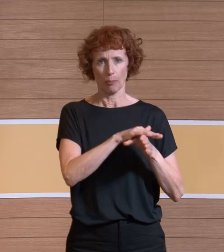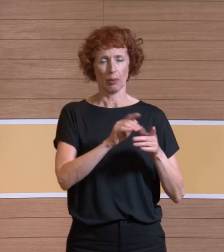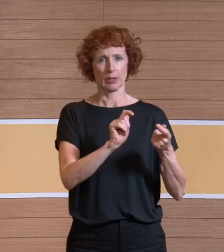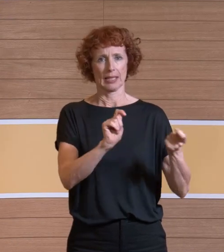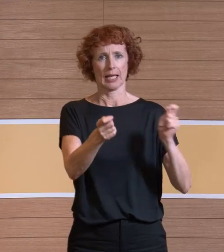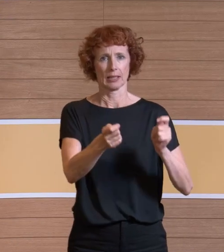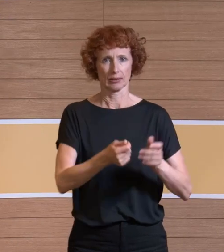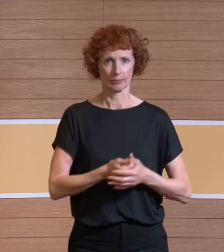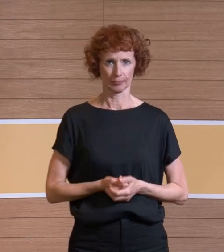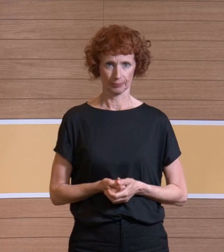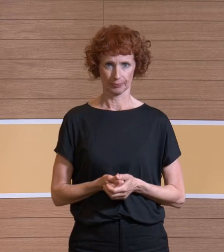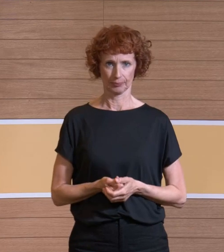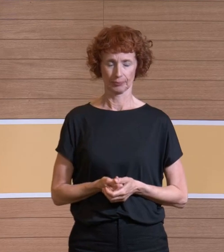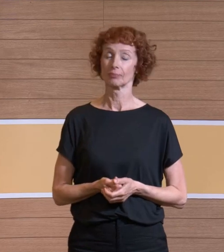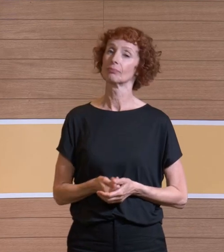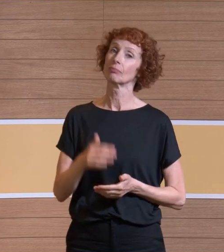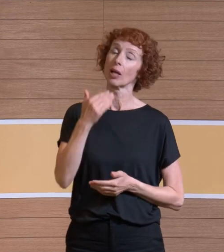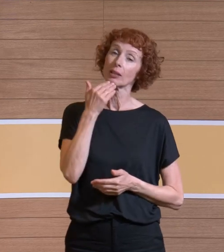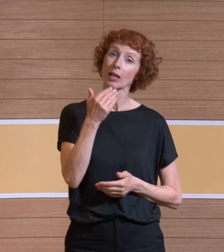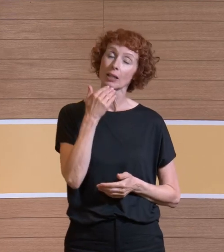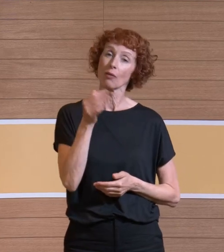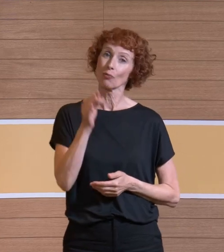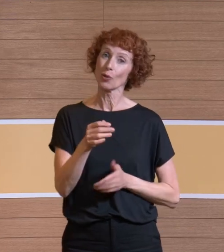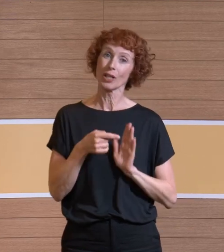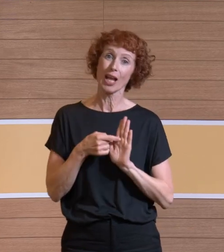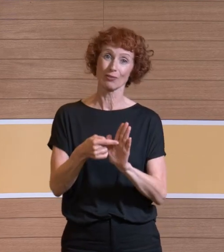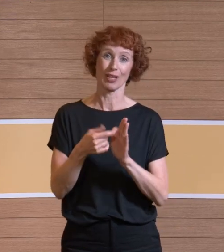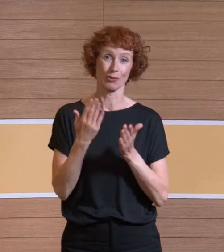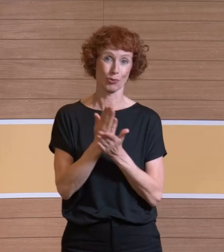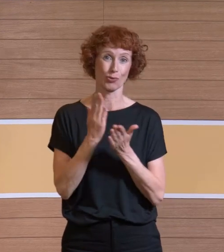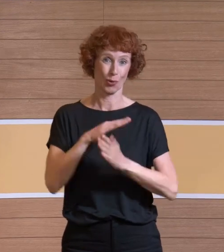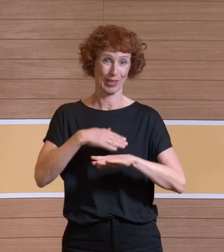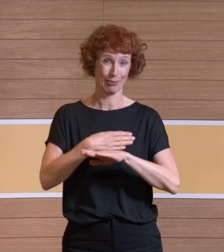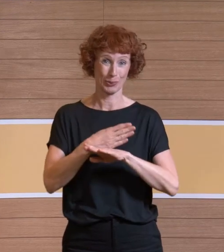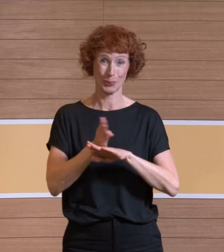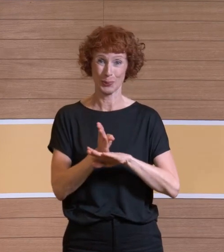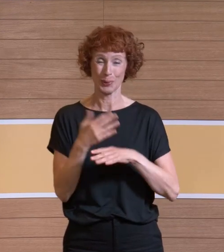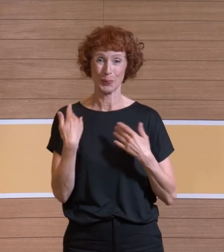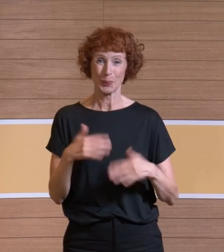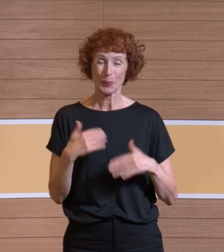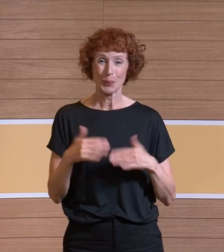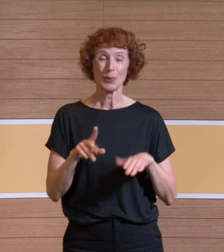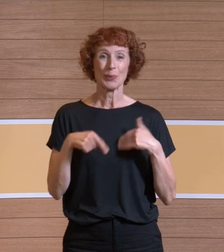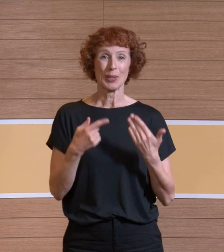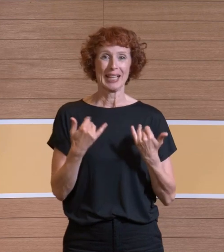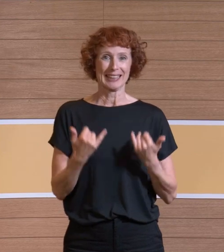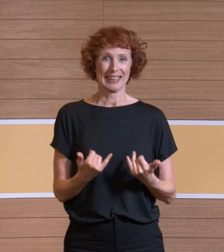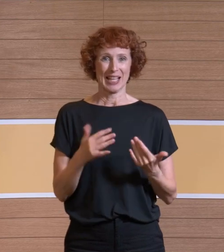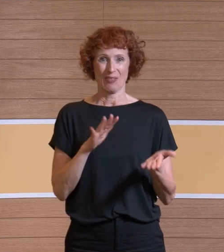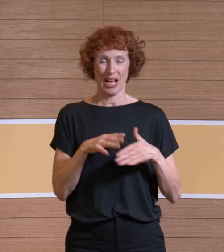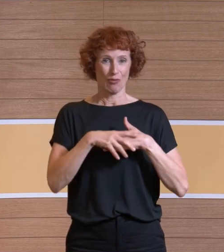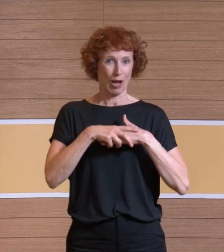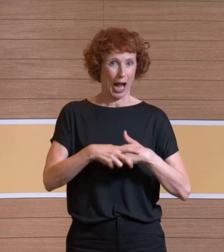Genau. Guter Hinweis an der Stelle nochmal. In Anbetracht der fortgeschrittenen Zeit, würde ich sagen, begeben wir uns in den Bereich der